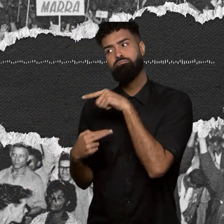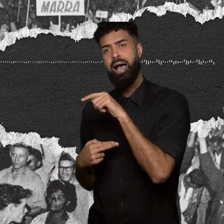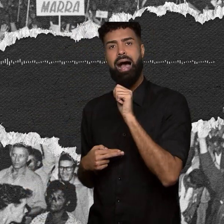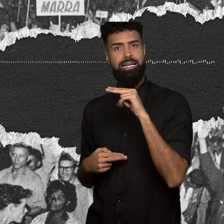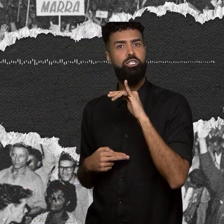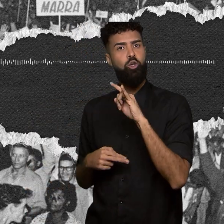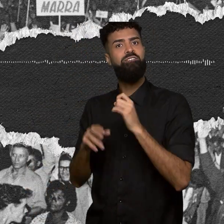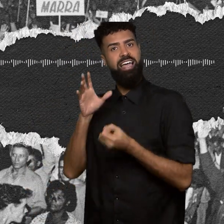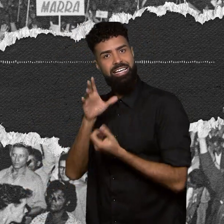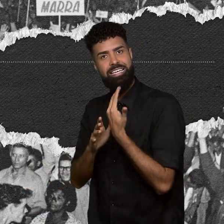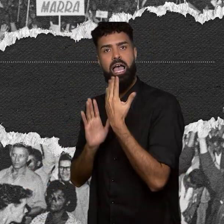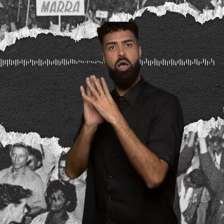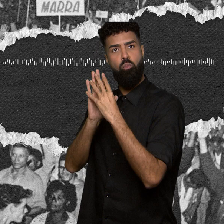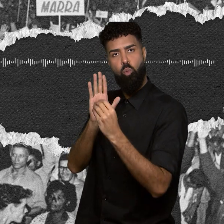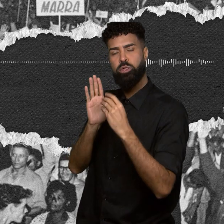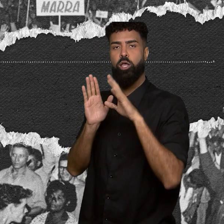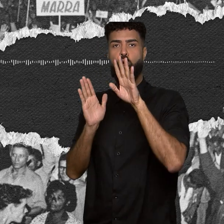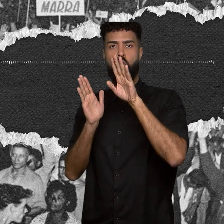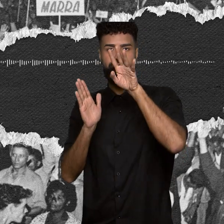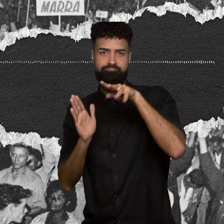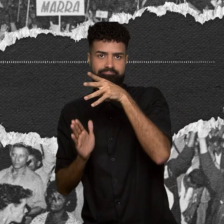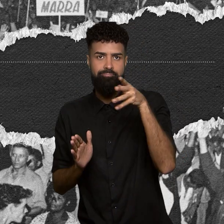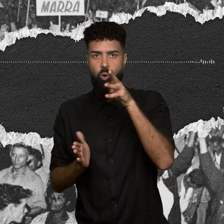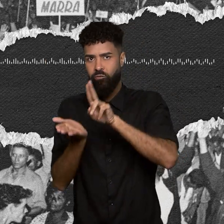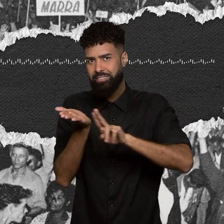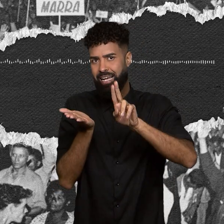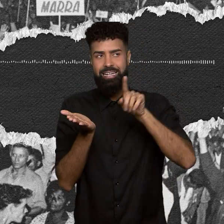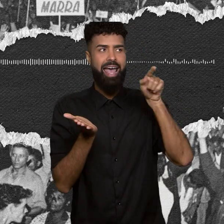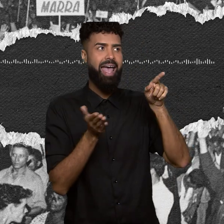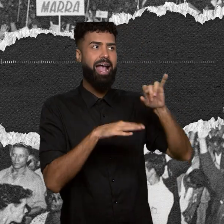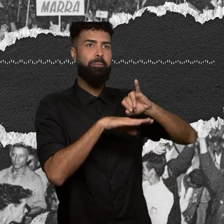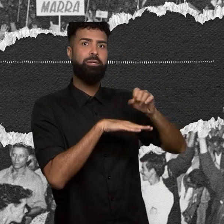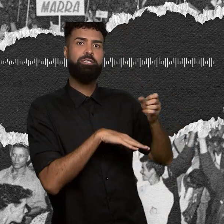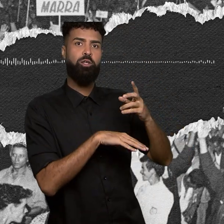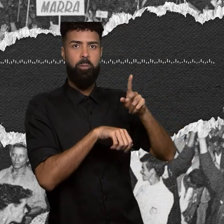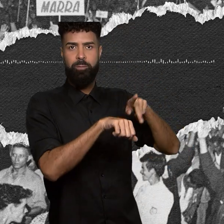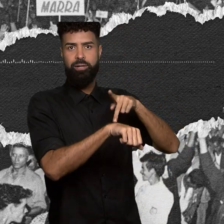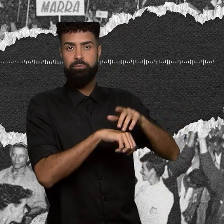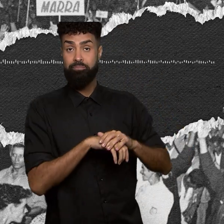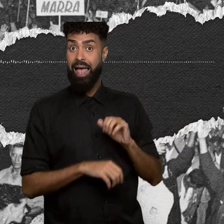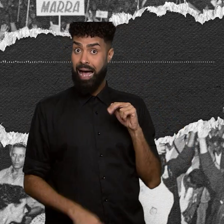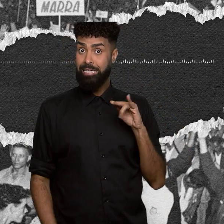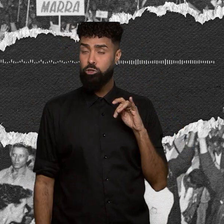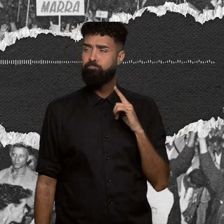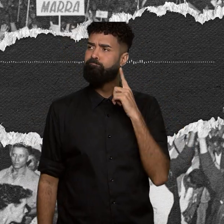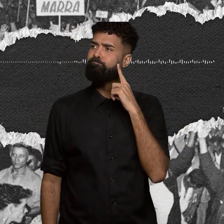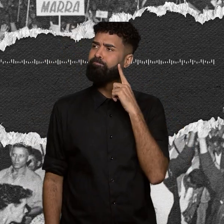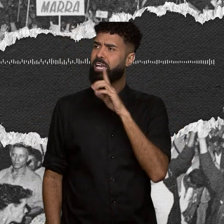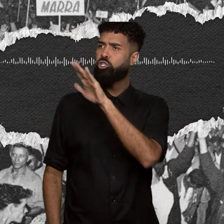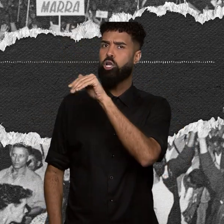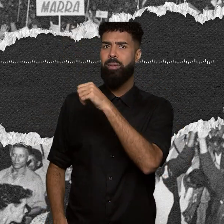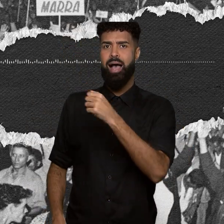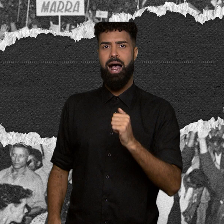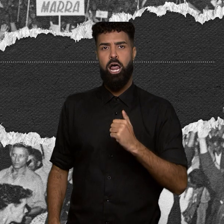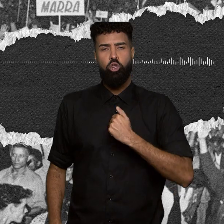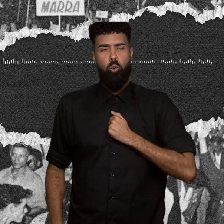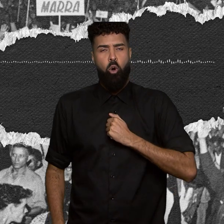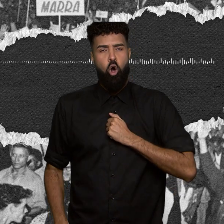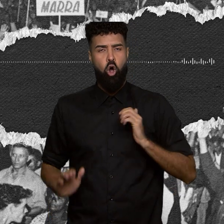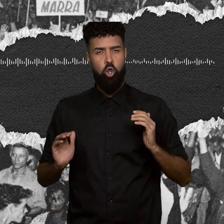um novo modelo de universidade para a nova capital do país. Anísio chama um jovem antropólogo conhecido pela ousadia para